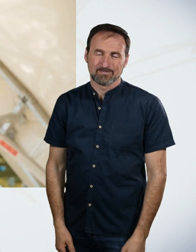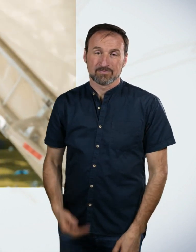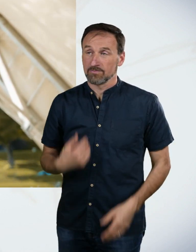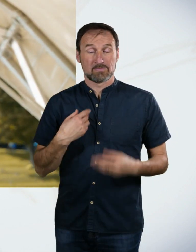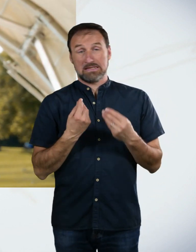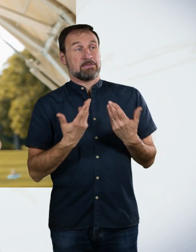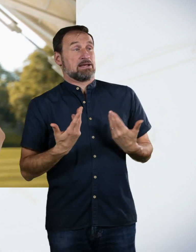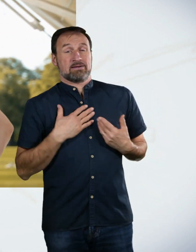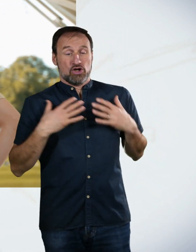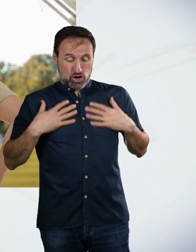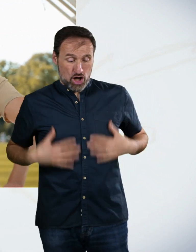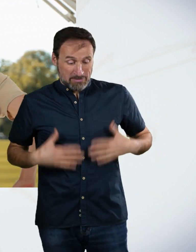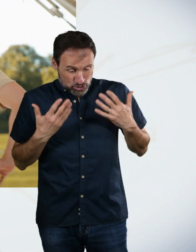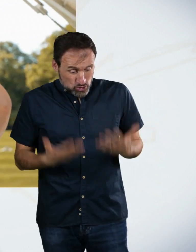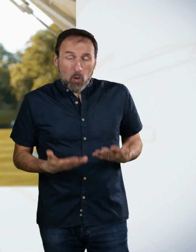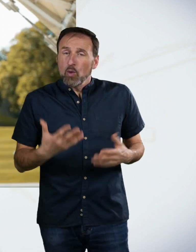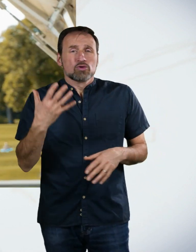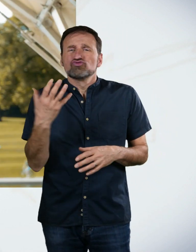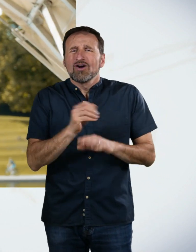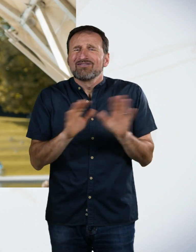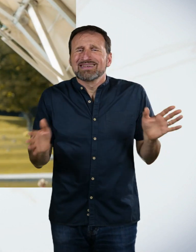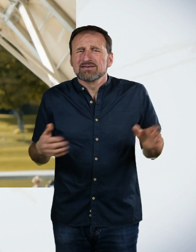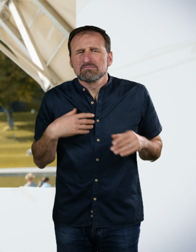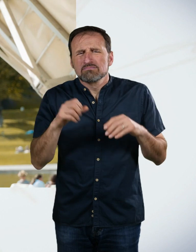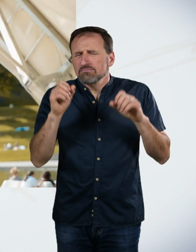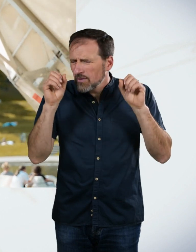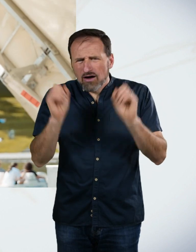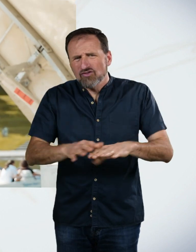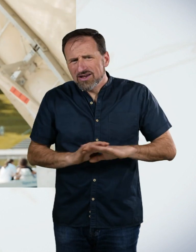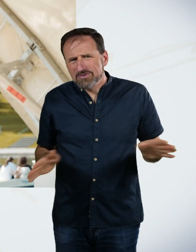Verfassung und dann kann ich auch direkt aufgeben. Es wird gerade nur schlimmer vom Kopf und vom Bauch.